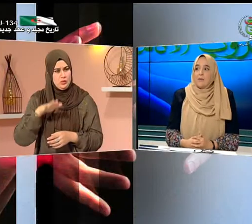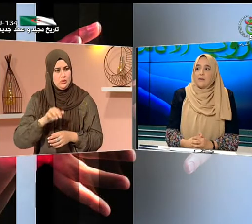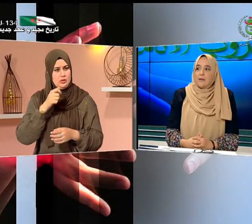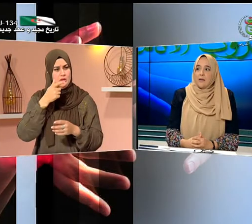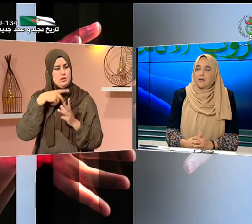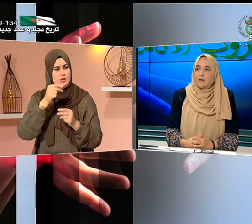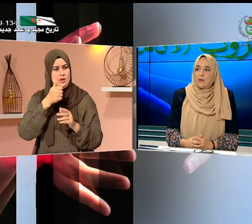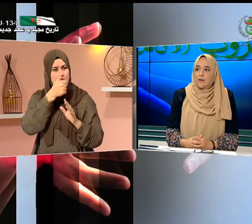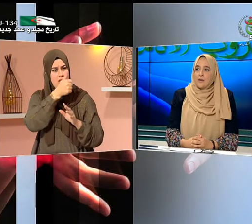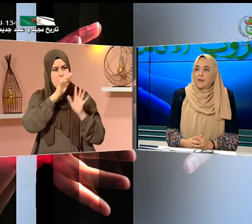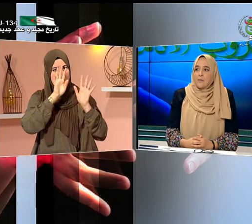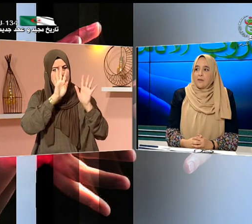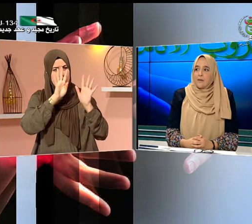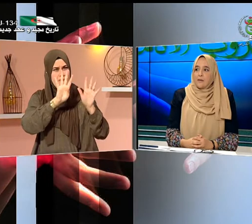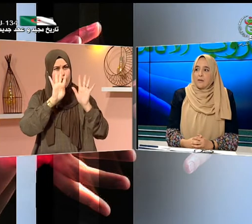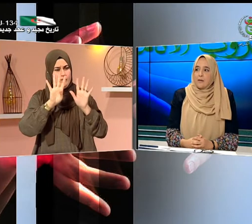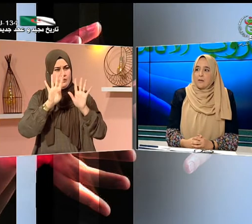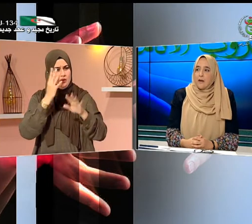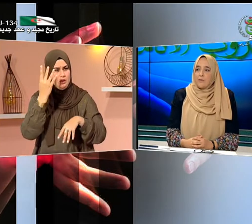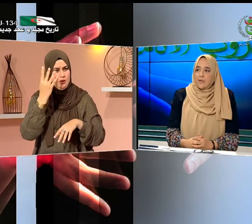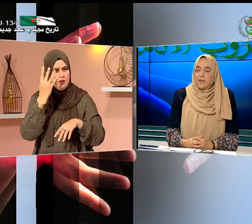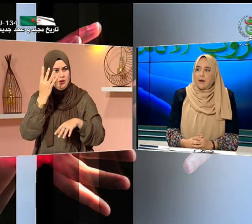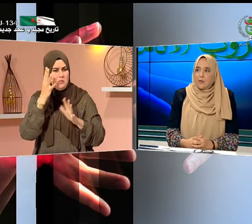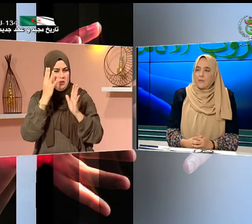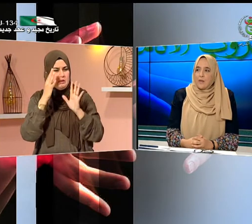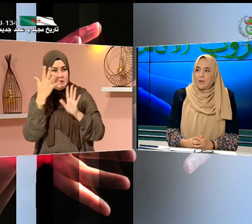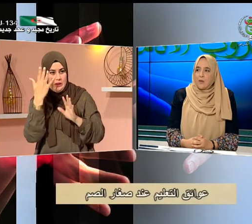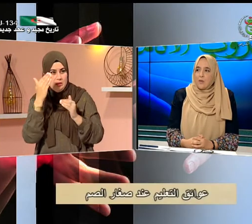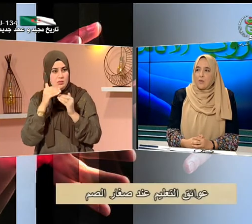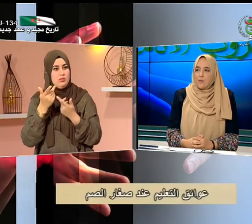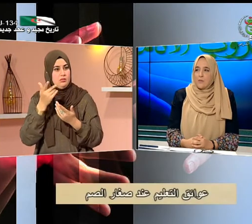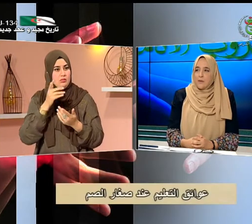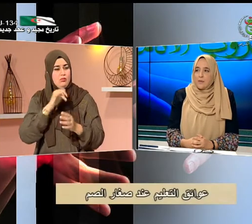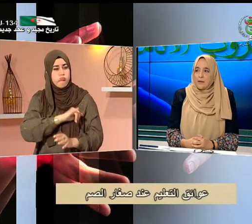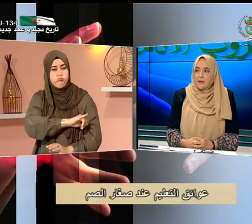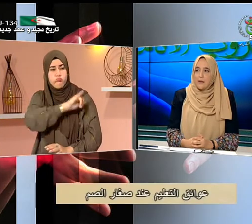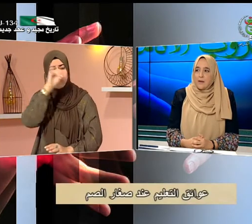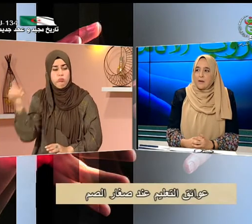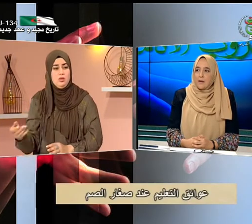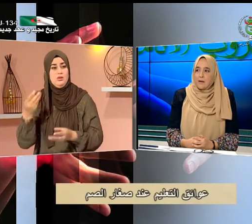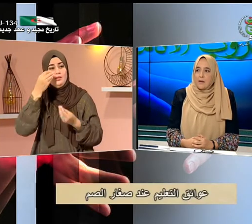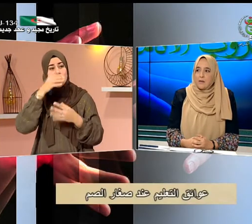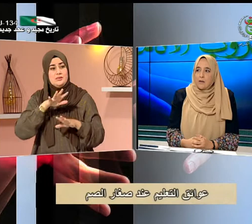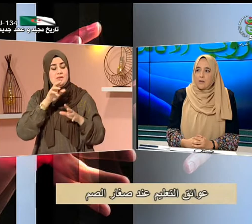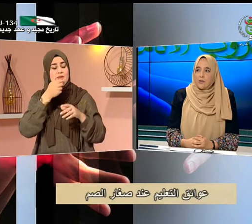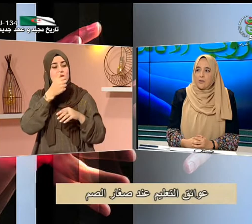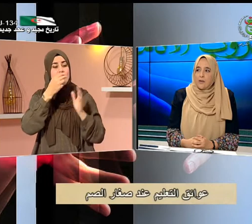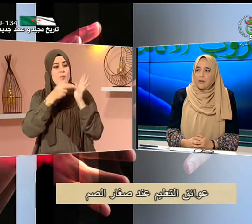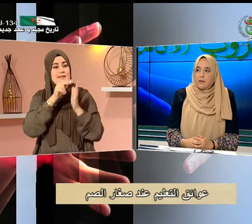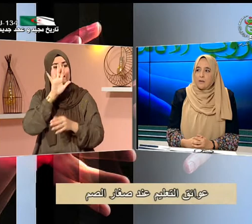نتذكر أنني مثلا انتحقت 1995 إلى تخرجت إلى سنة